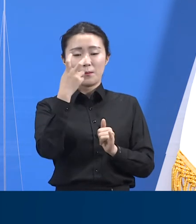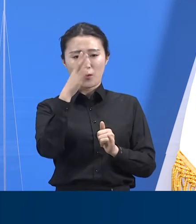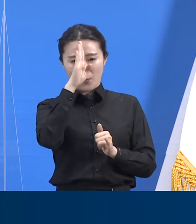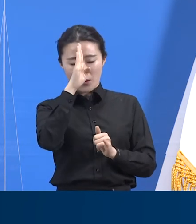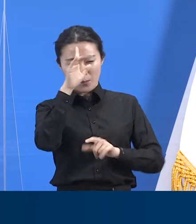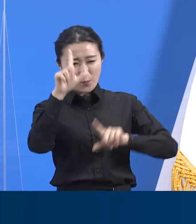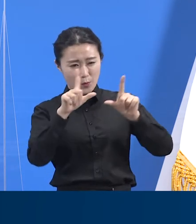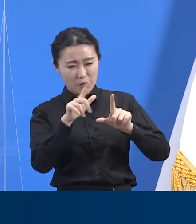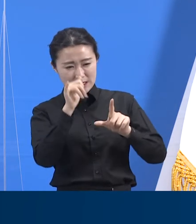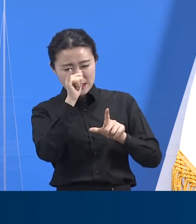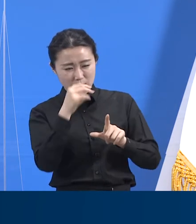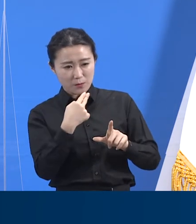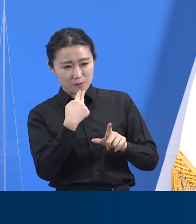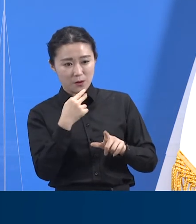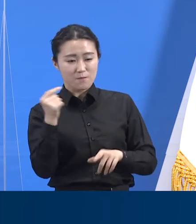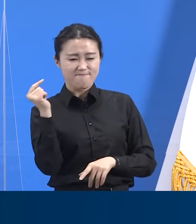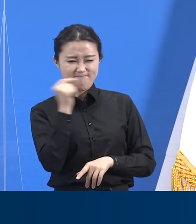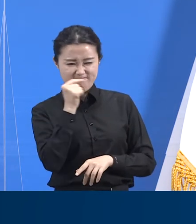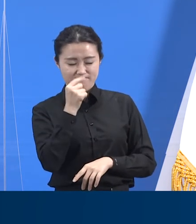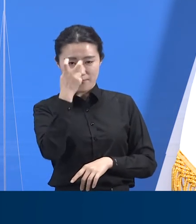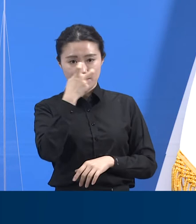철저히 점검해 주십시오.